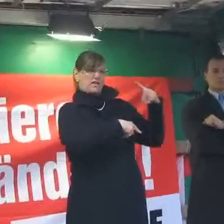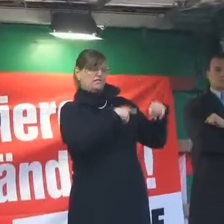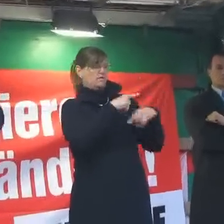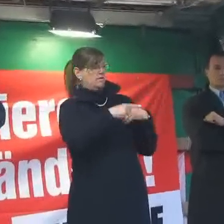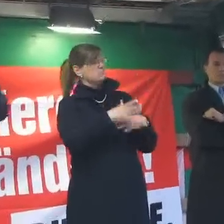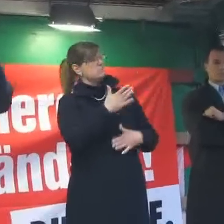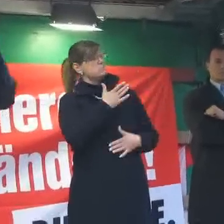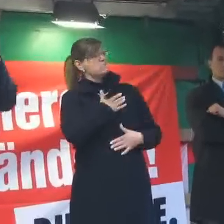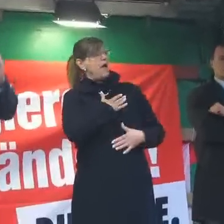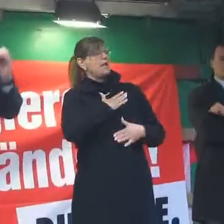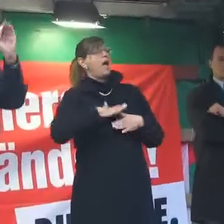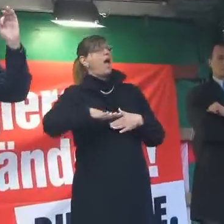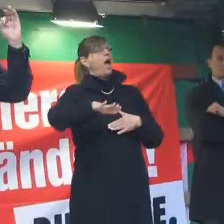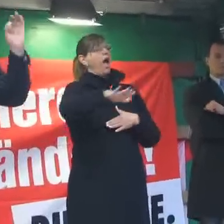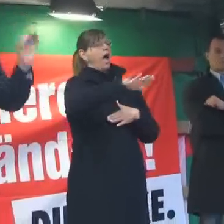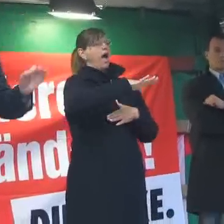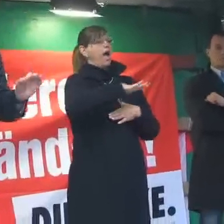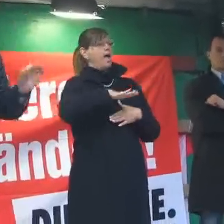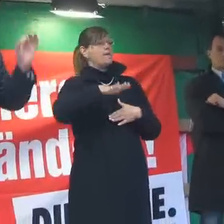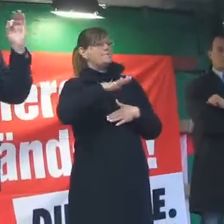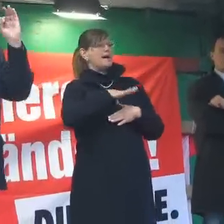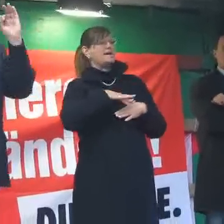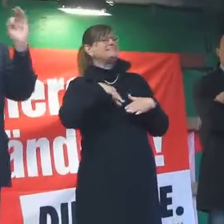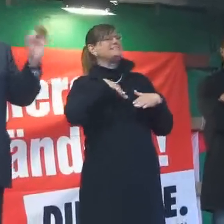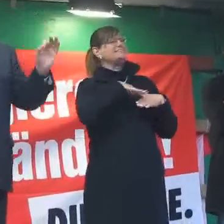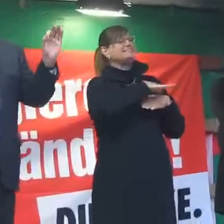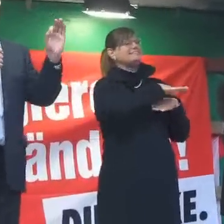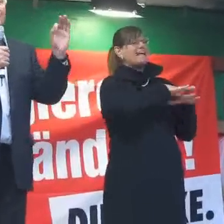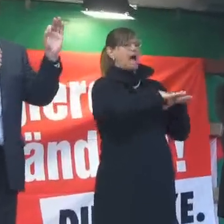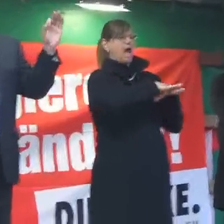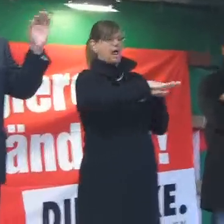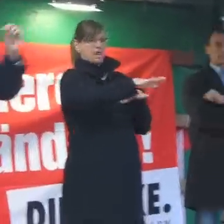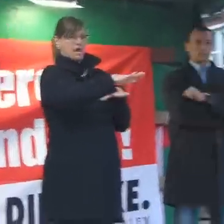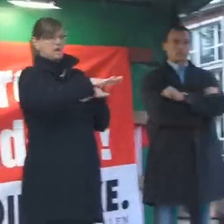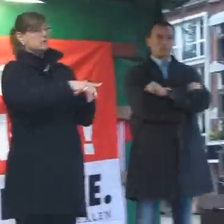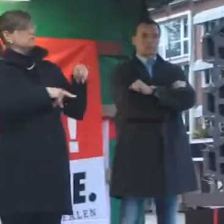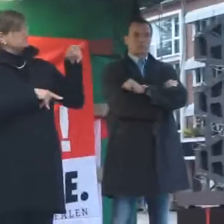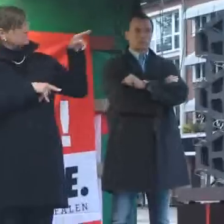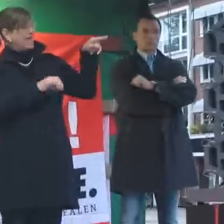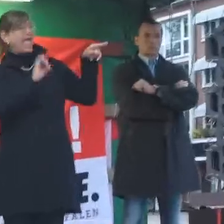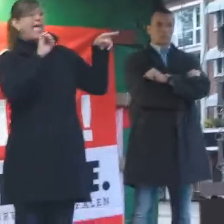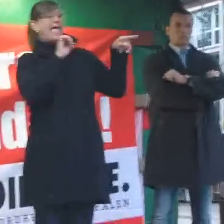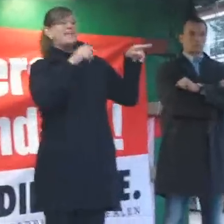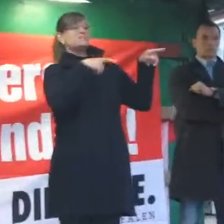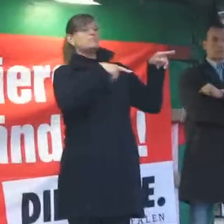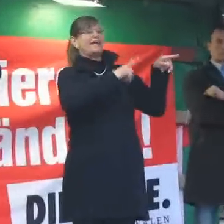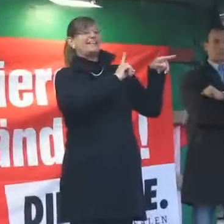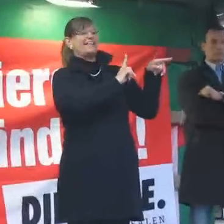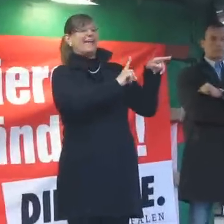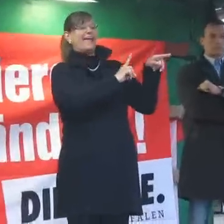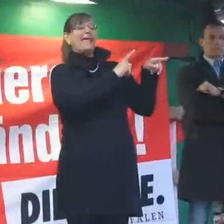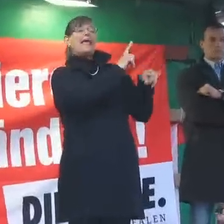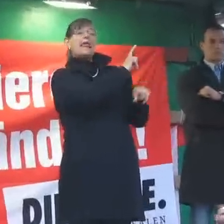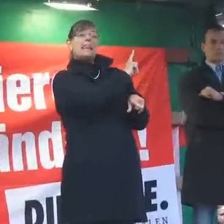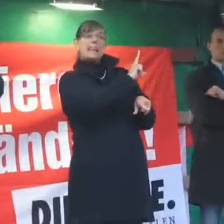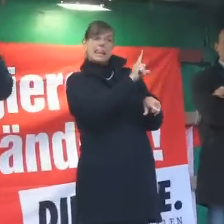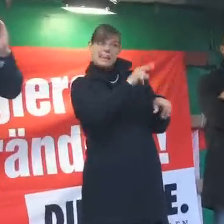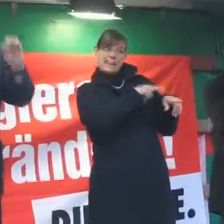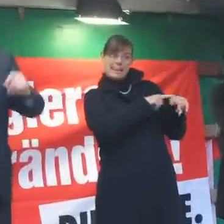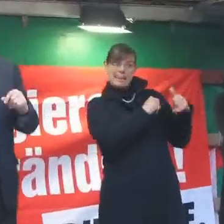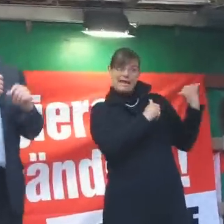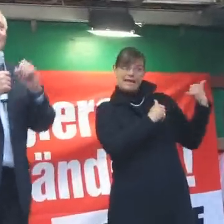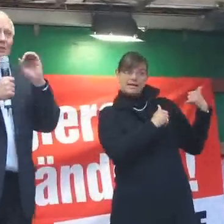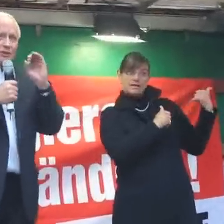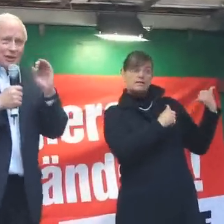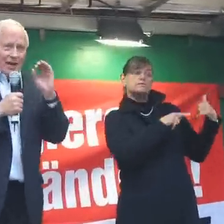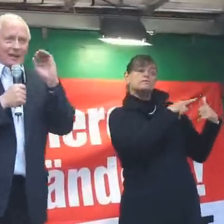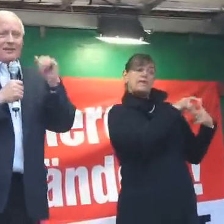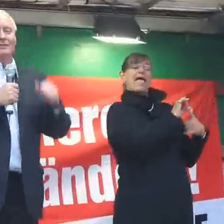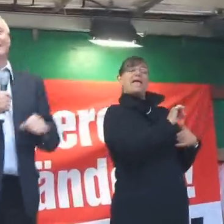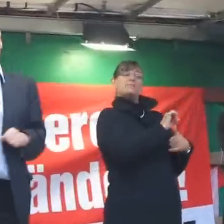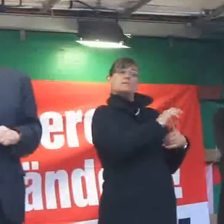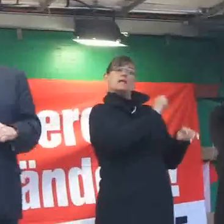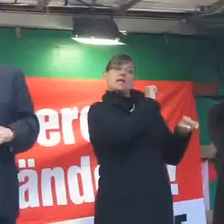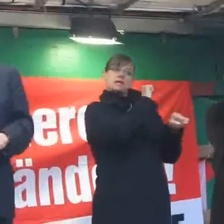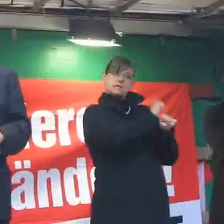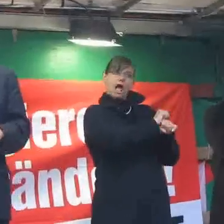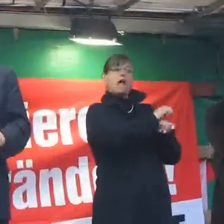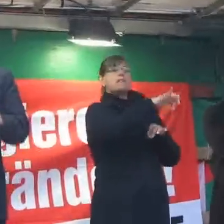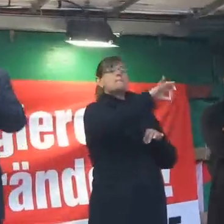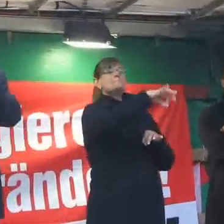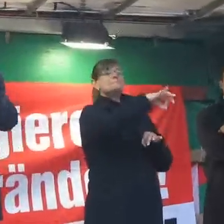Saarland. Dort gibt es eine Mehrheit SPD-Linke. Die SPD könnte den Ministerpräsidenten stellen.